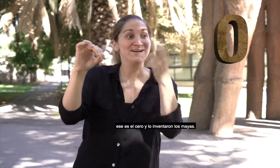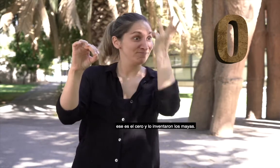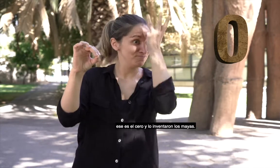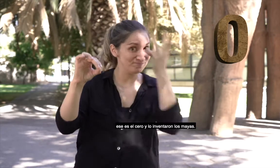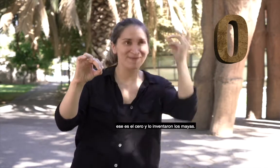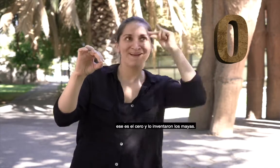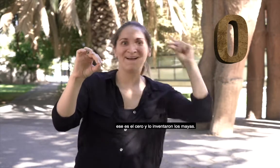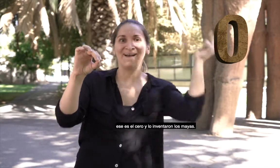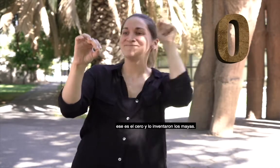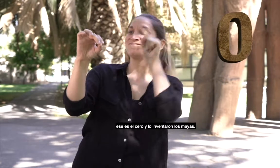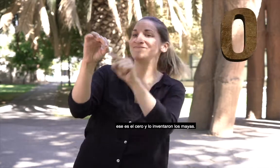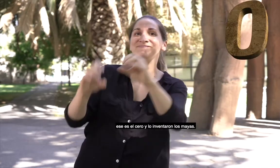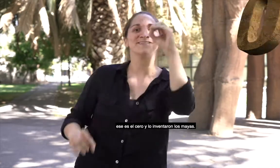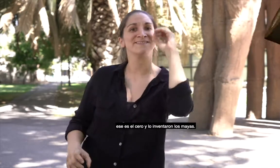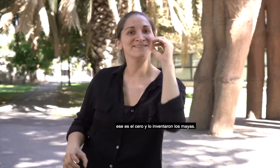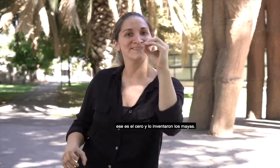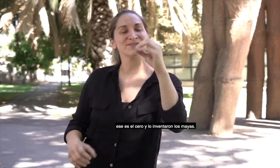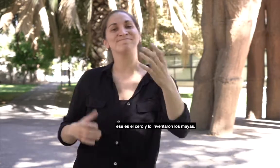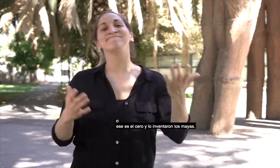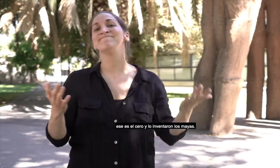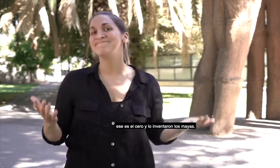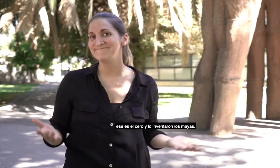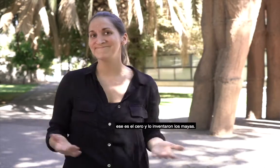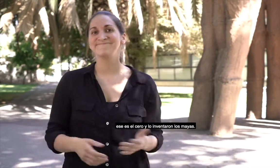Ese es el cero y los inventaron los mayas.